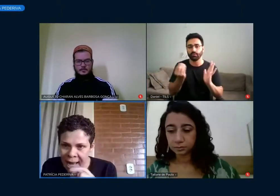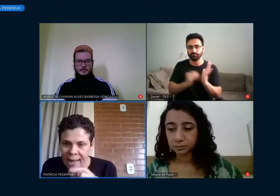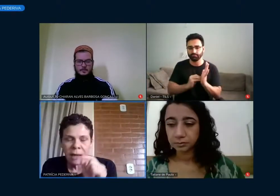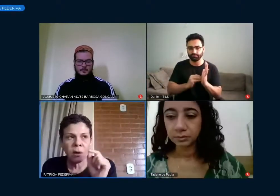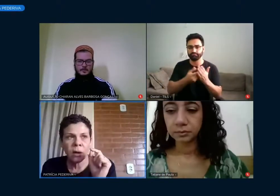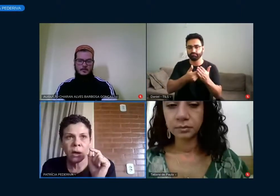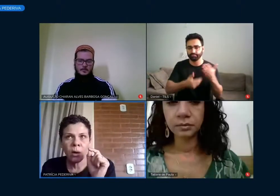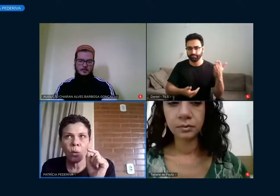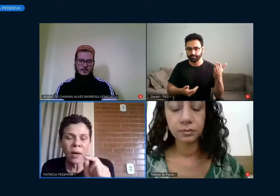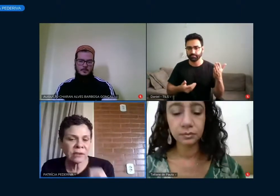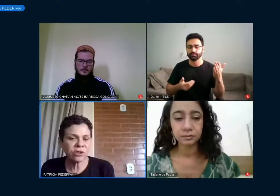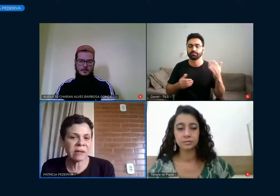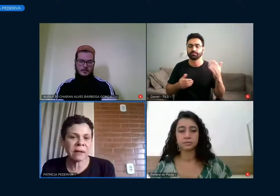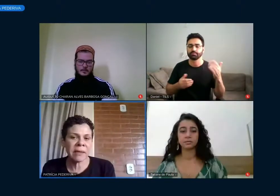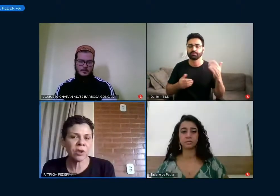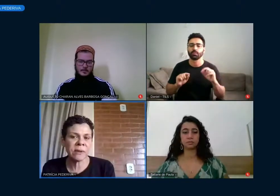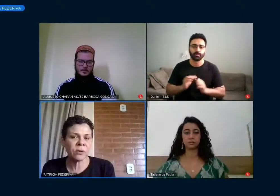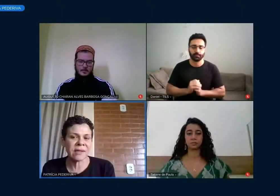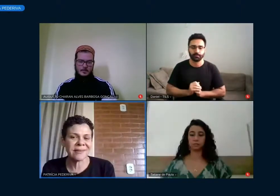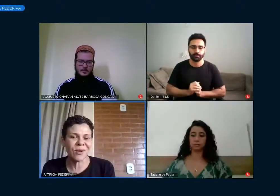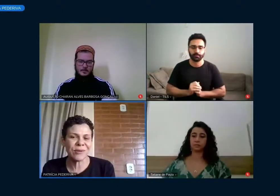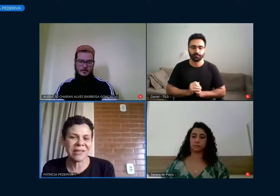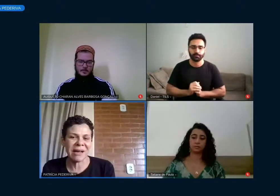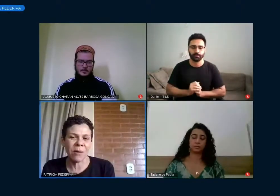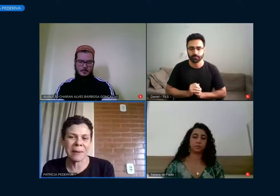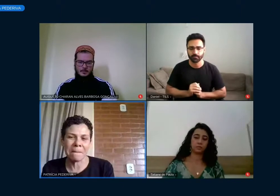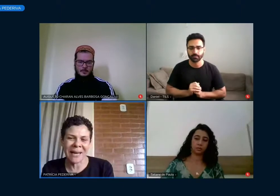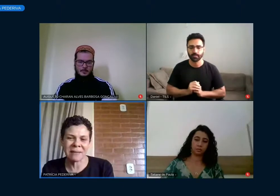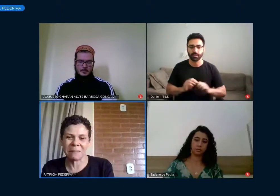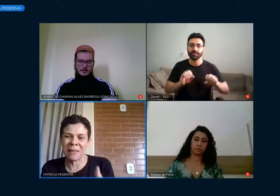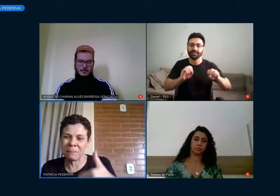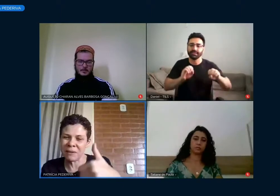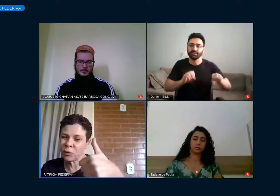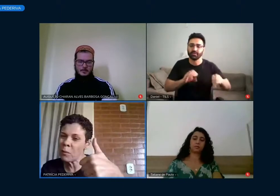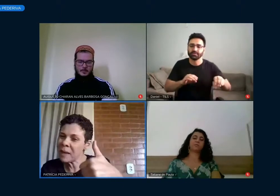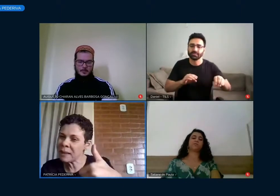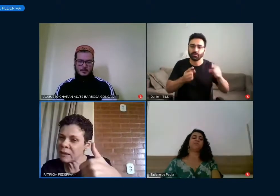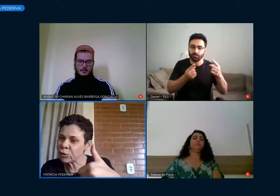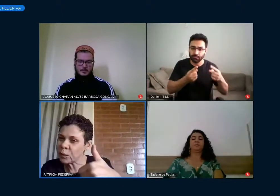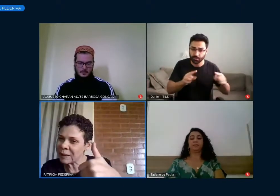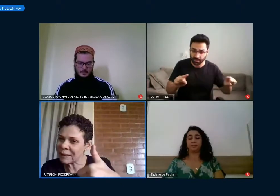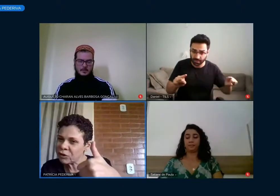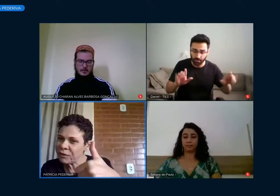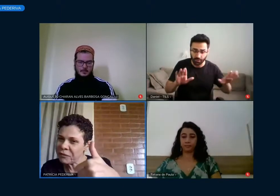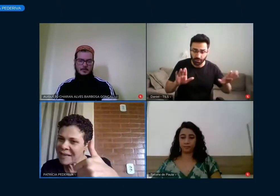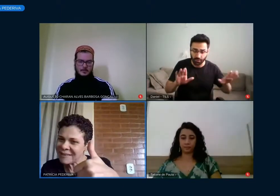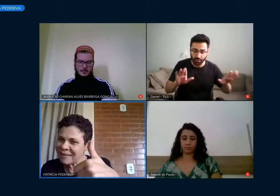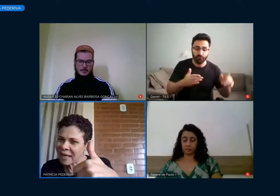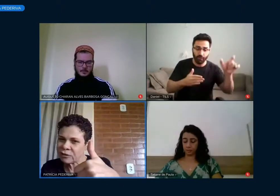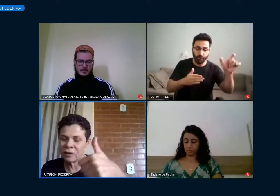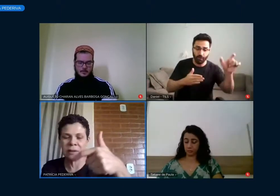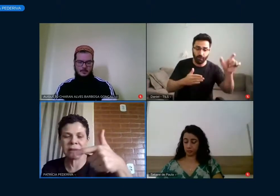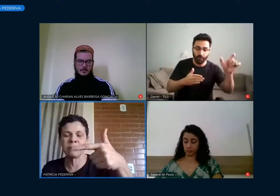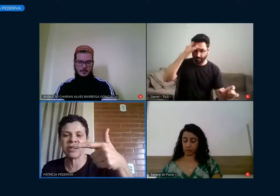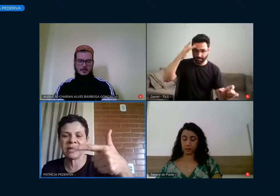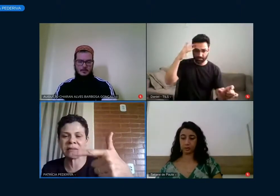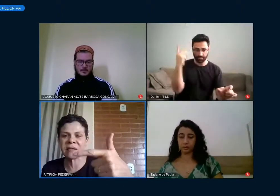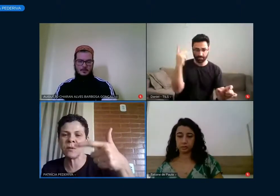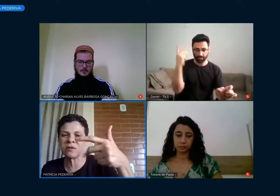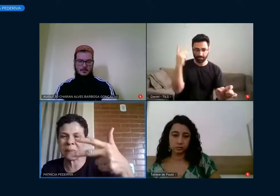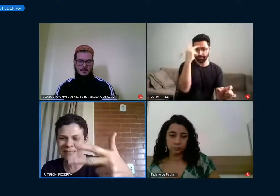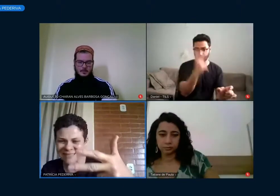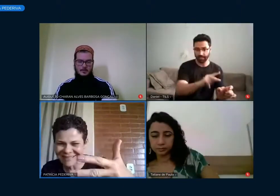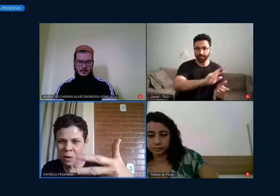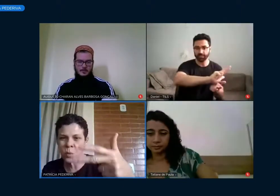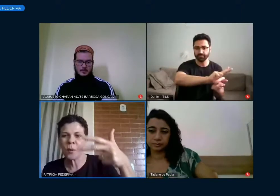que é quando a gente está trabalhando uma educação musical que preza pela pessoa humana na sua diversidade, em termos de